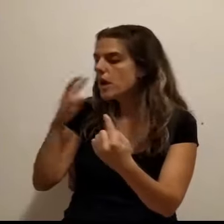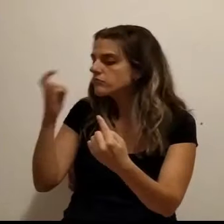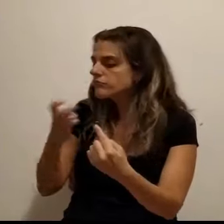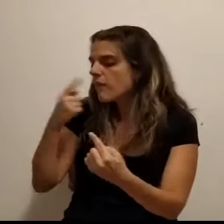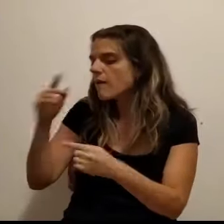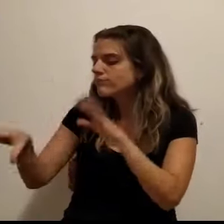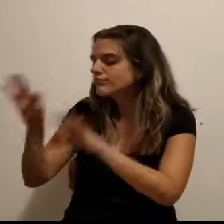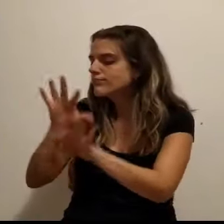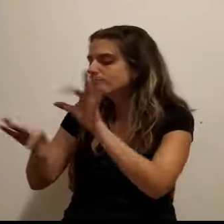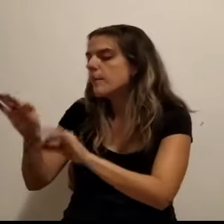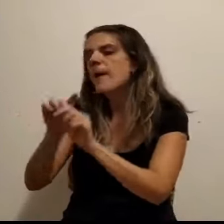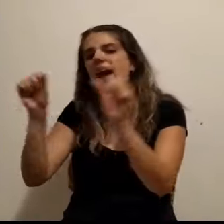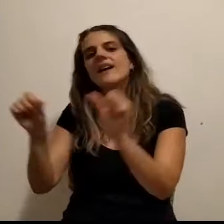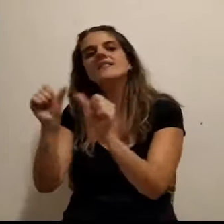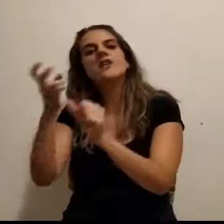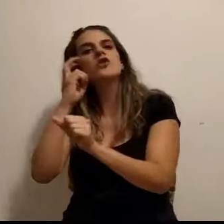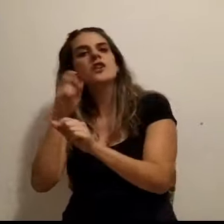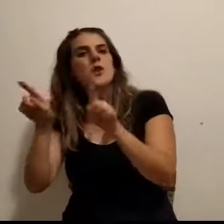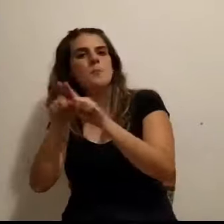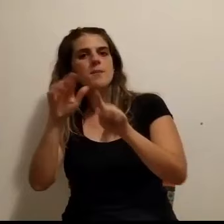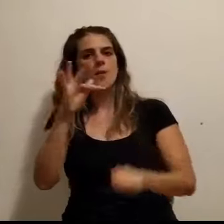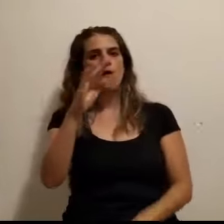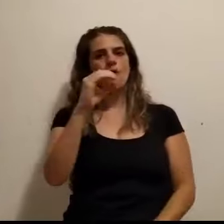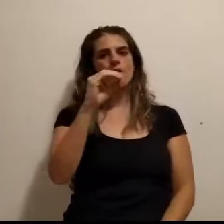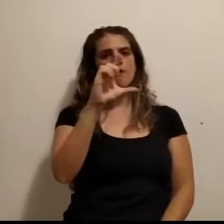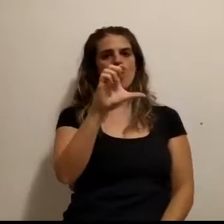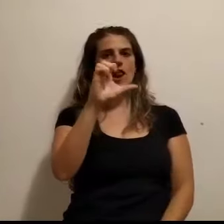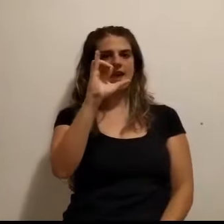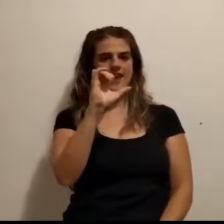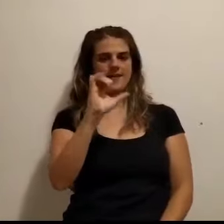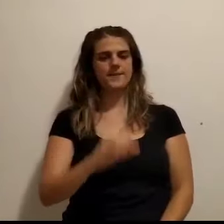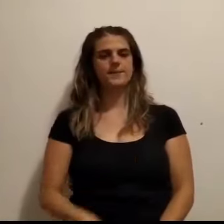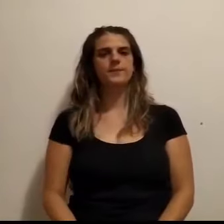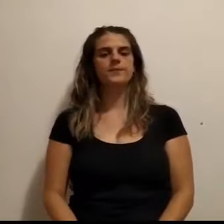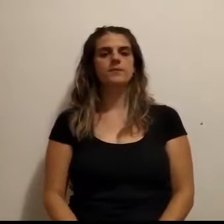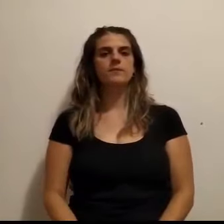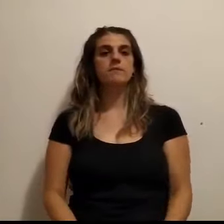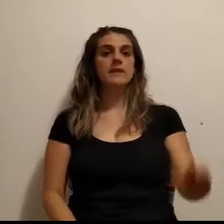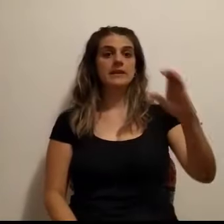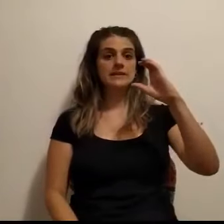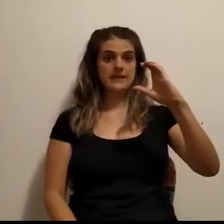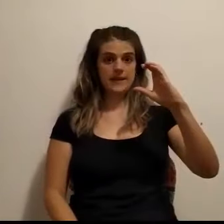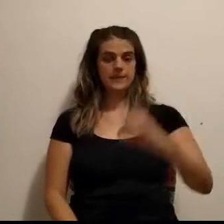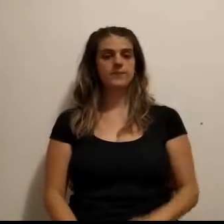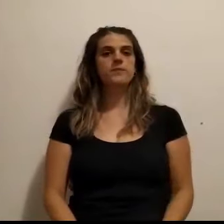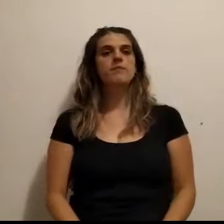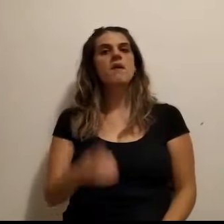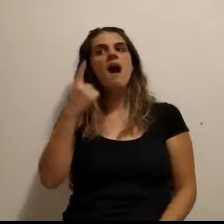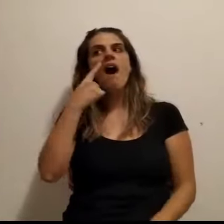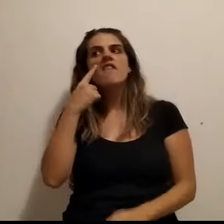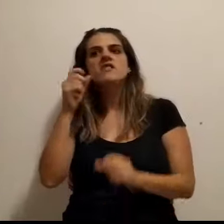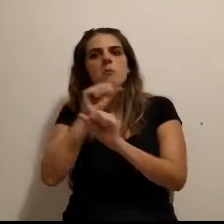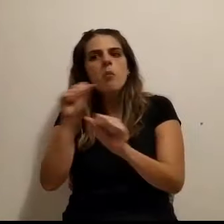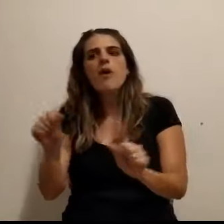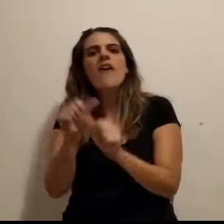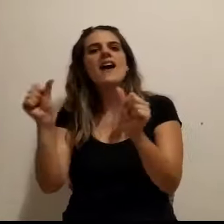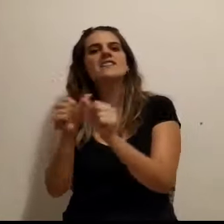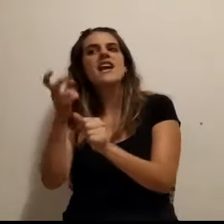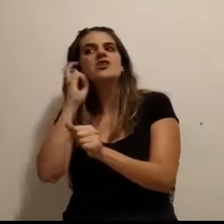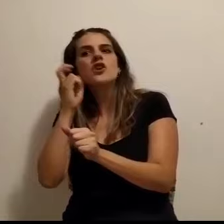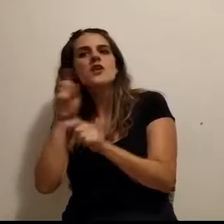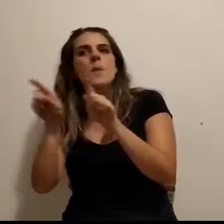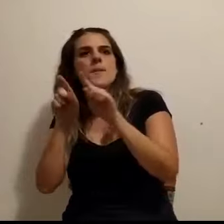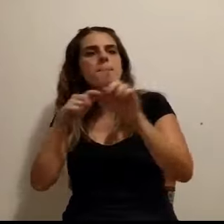materiales para reproducir sonidos como los de Foley. C. Trata de reproducir el sonido usando objetos que no